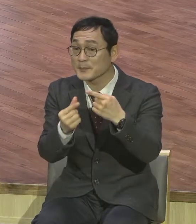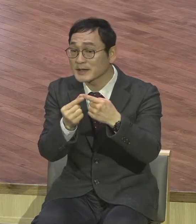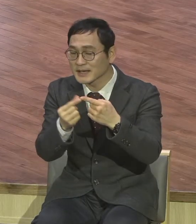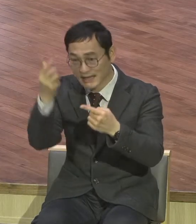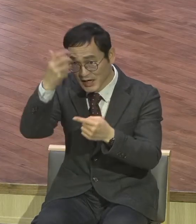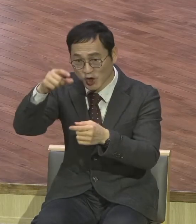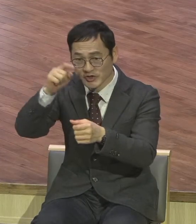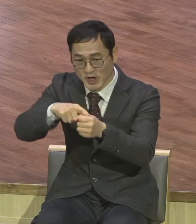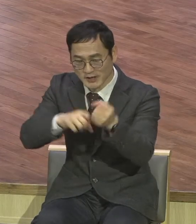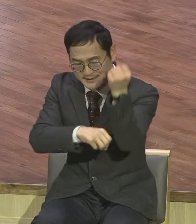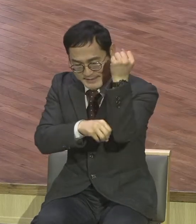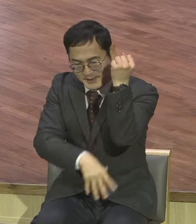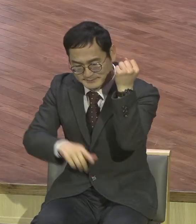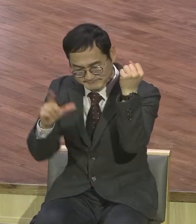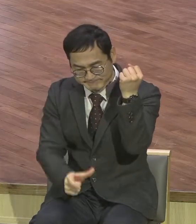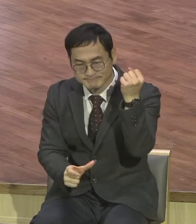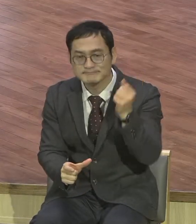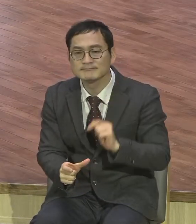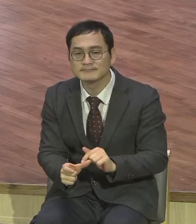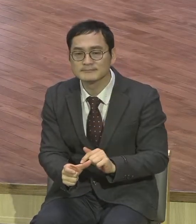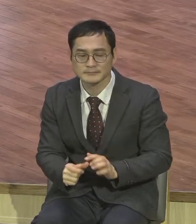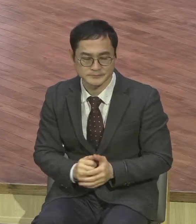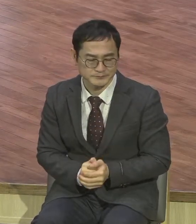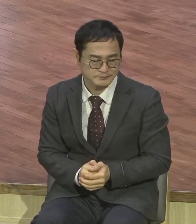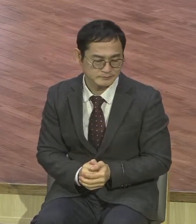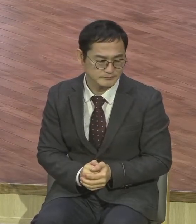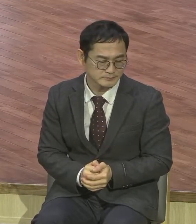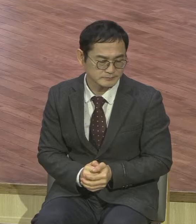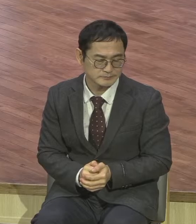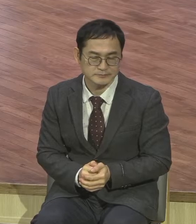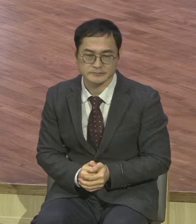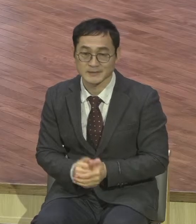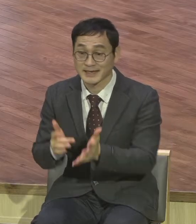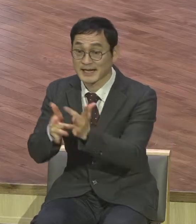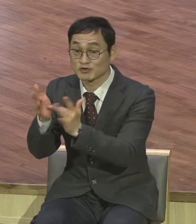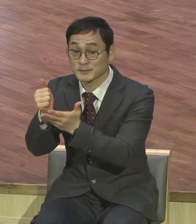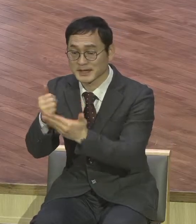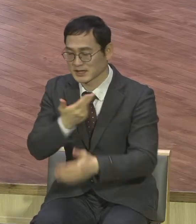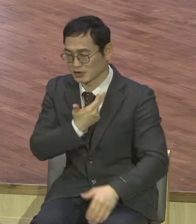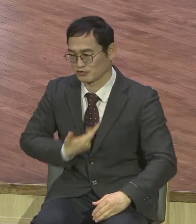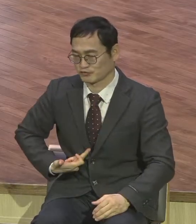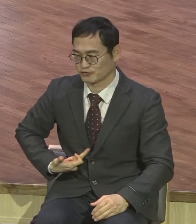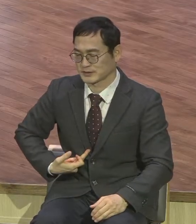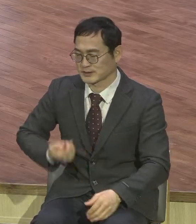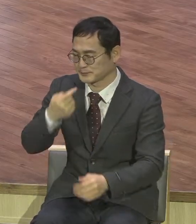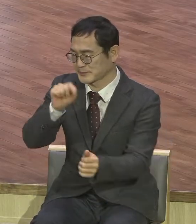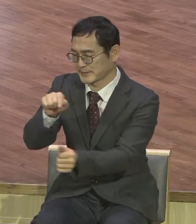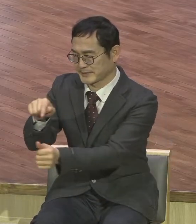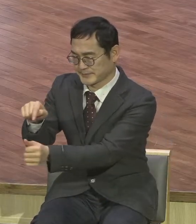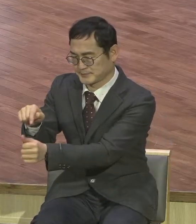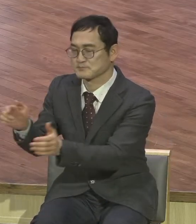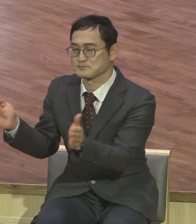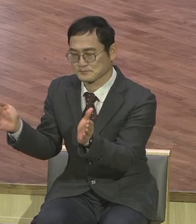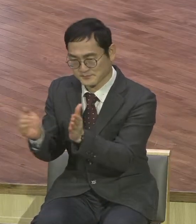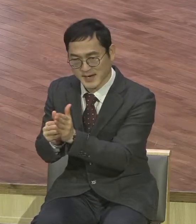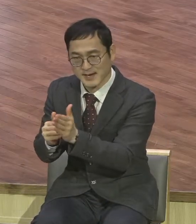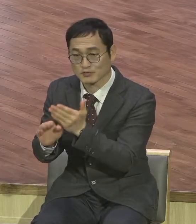1절을 다시 봅니다. 예수께서 열두 제자에게 명하기를 마치시고 이에 그들의 여러 동네에서